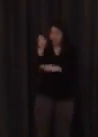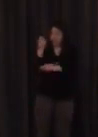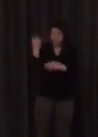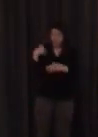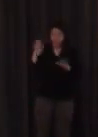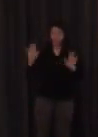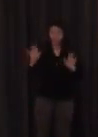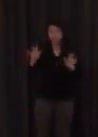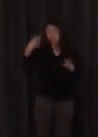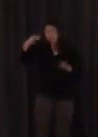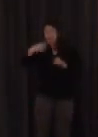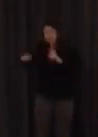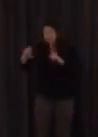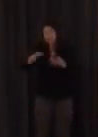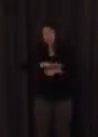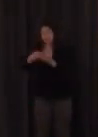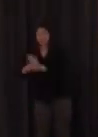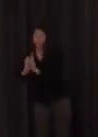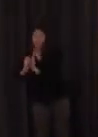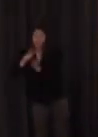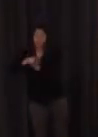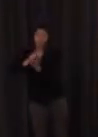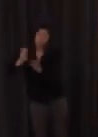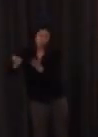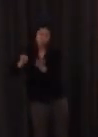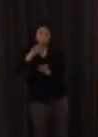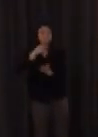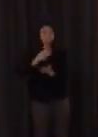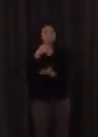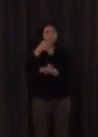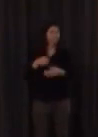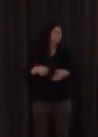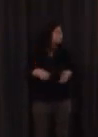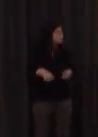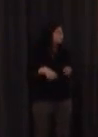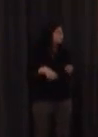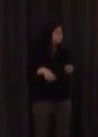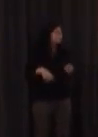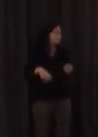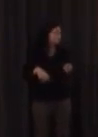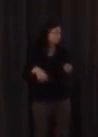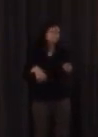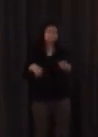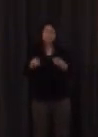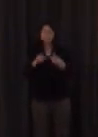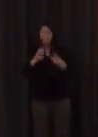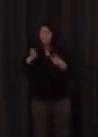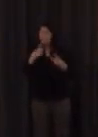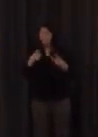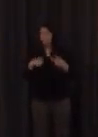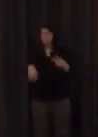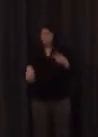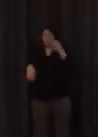única diferencia es con a través de otra lengua y ya está ¿puedo hacer una otra? ¿puedo hacer otra? super ok